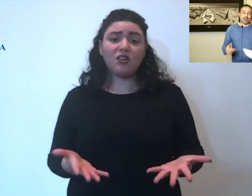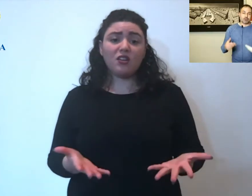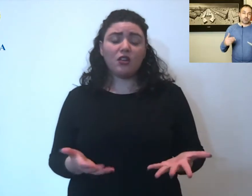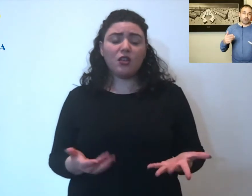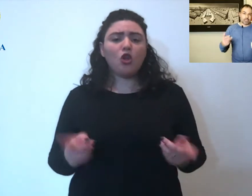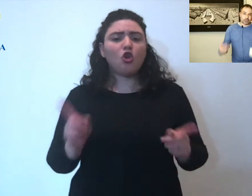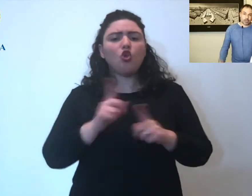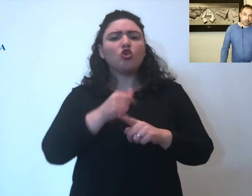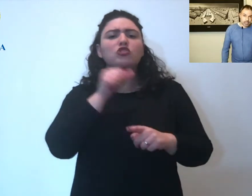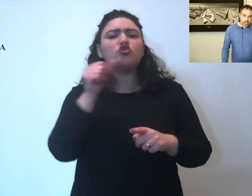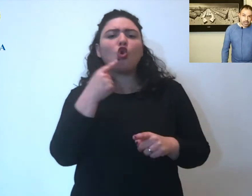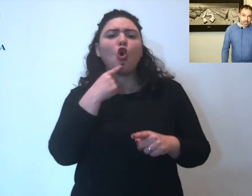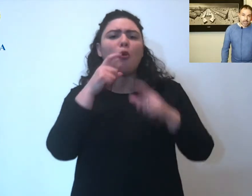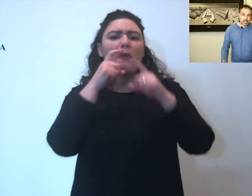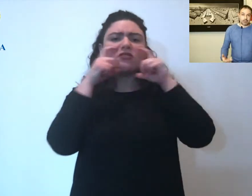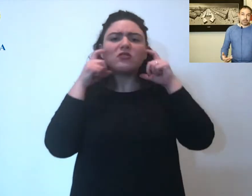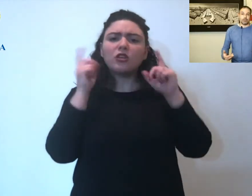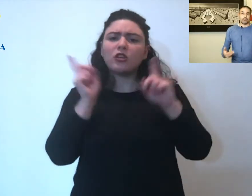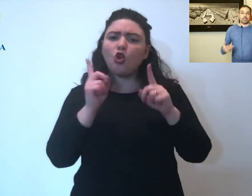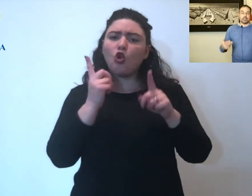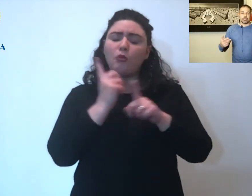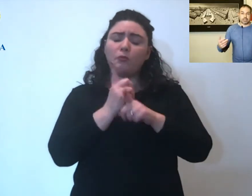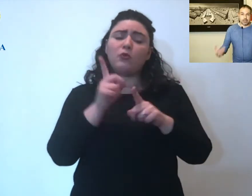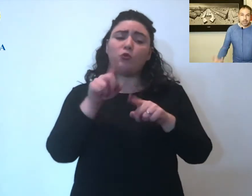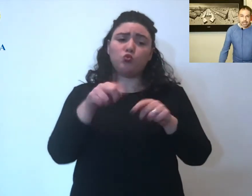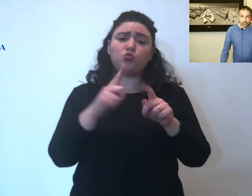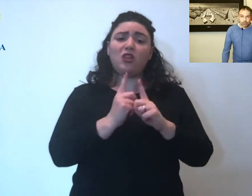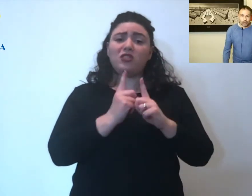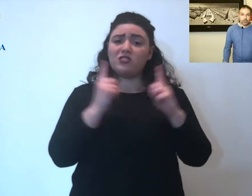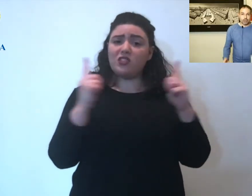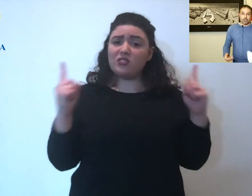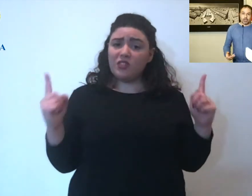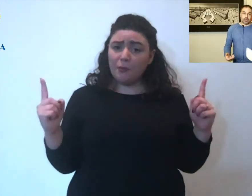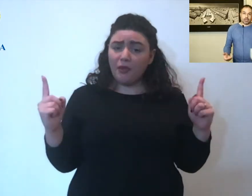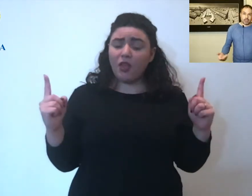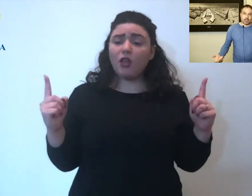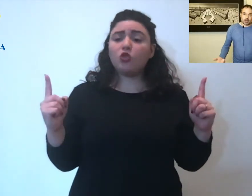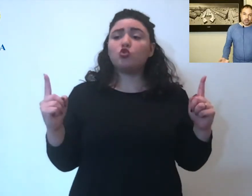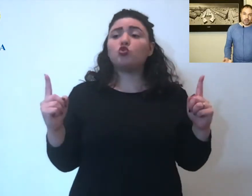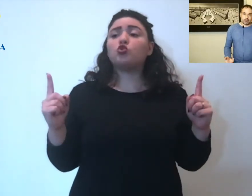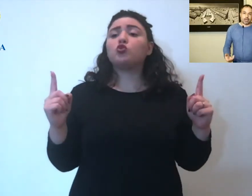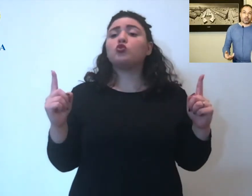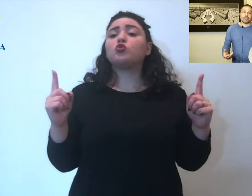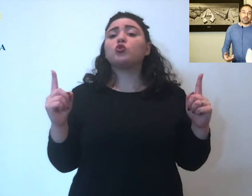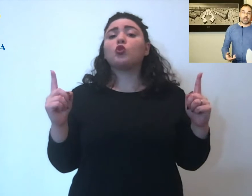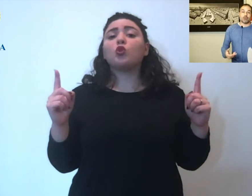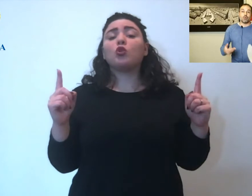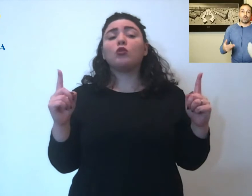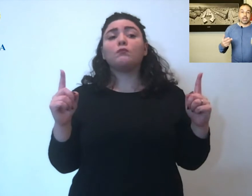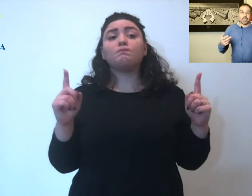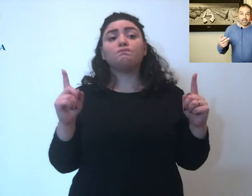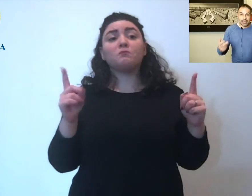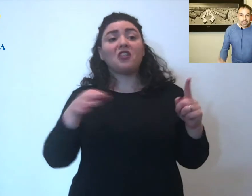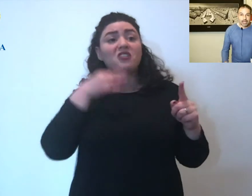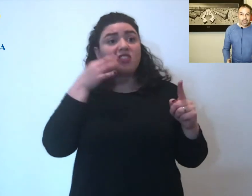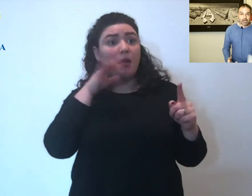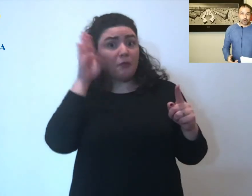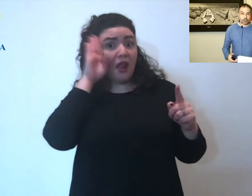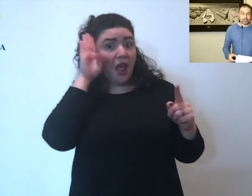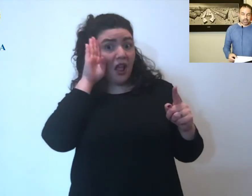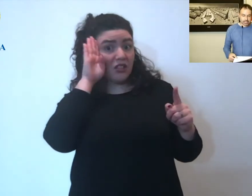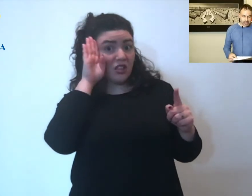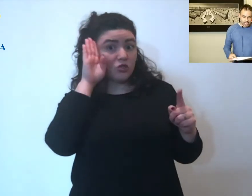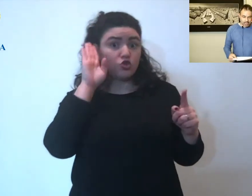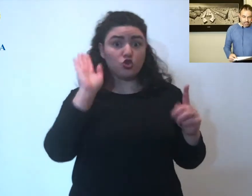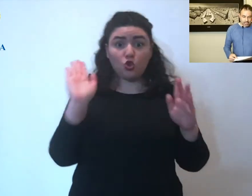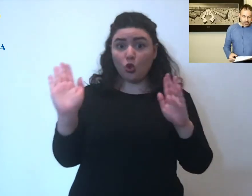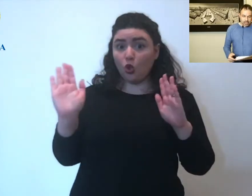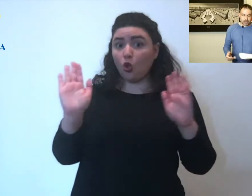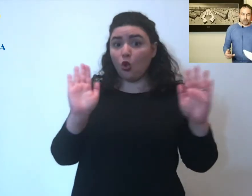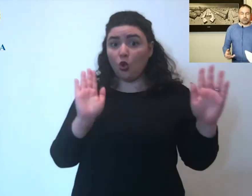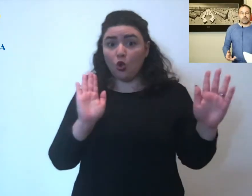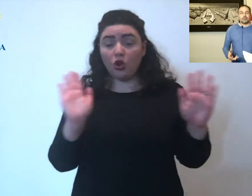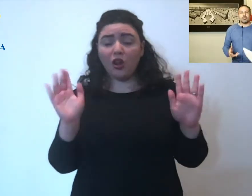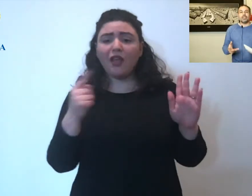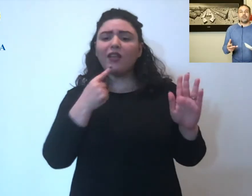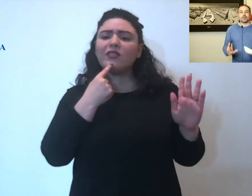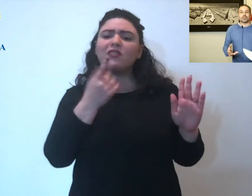E non parlo soltanto della mascherina, parlo del distanziamento, parlo di avere alcune accortezze,